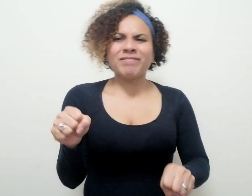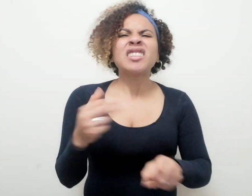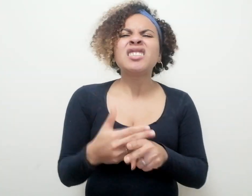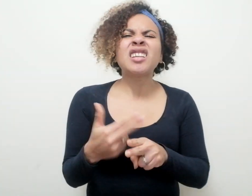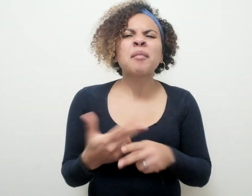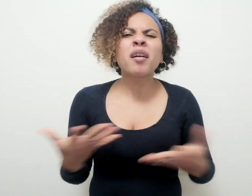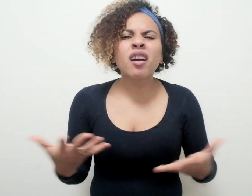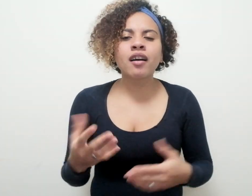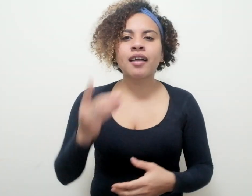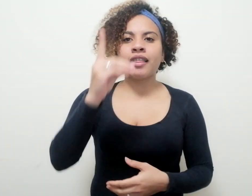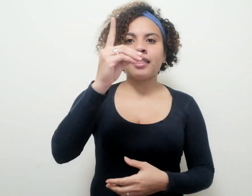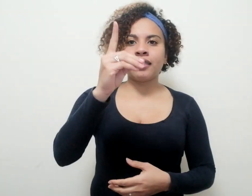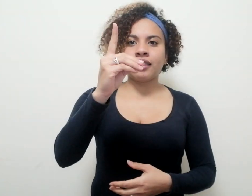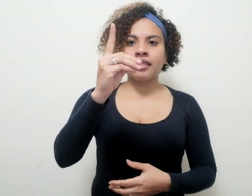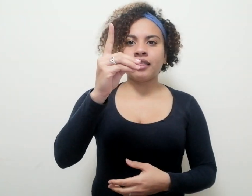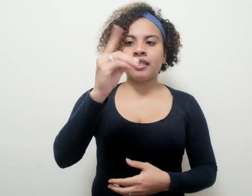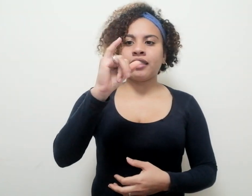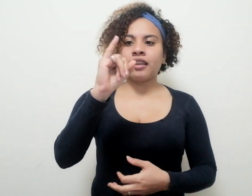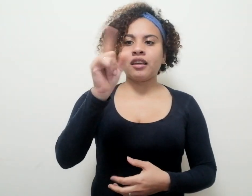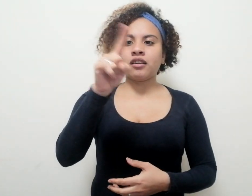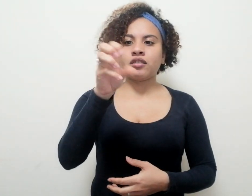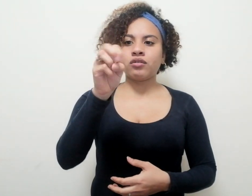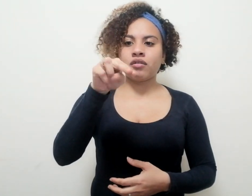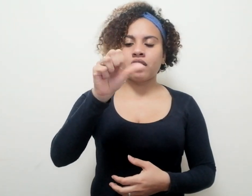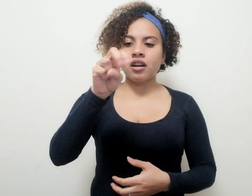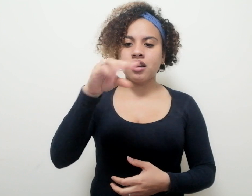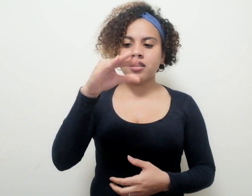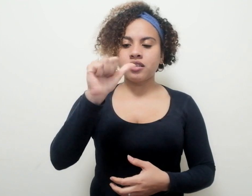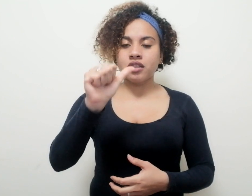disonancia cognitiva.